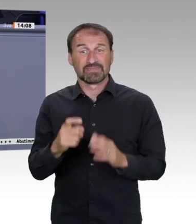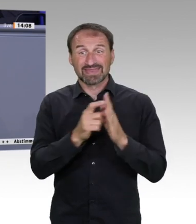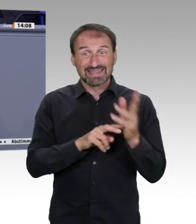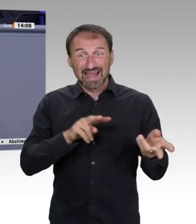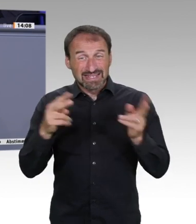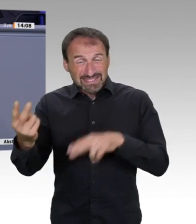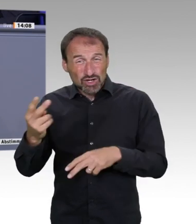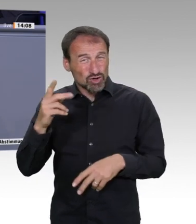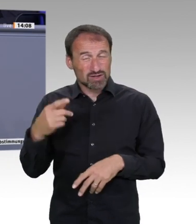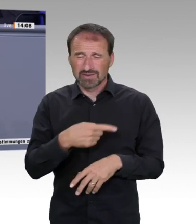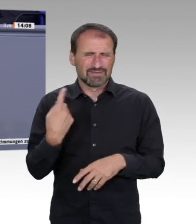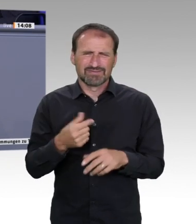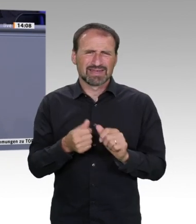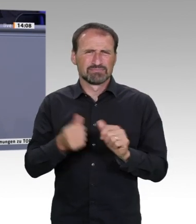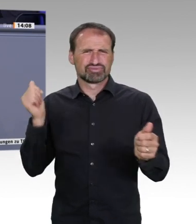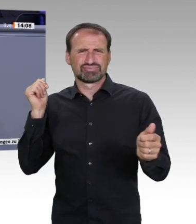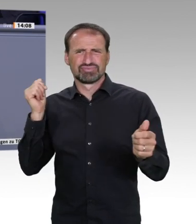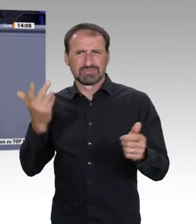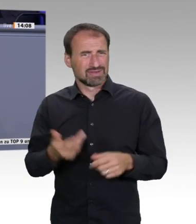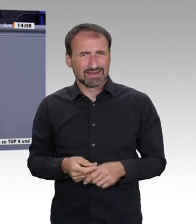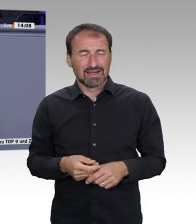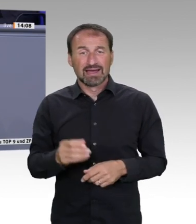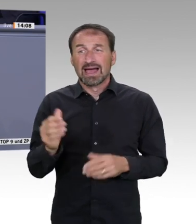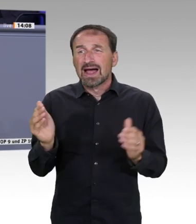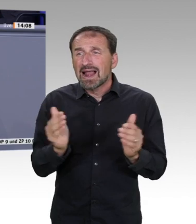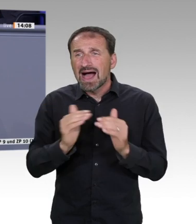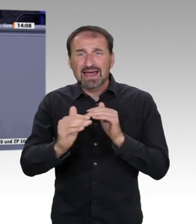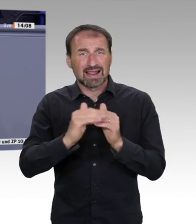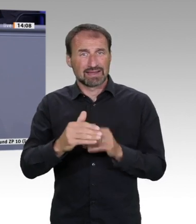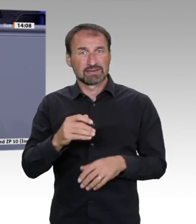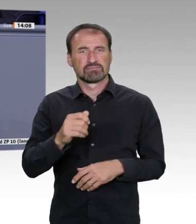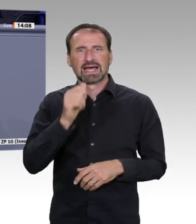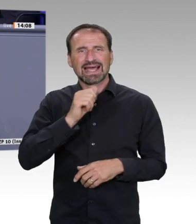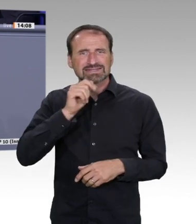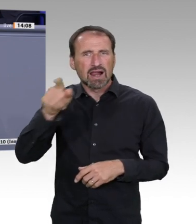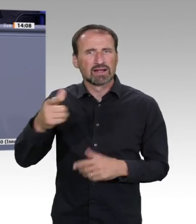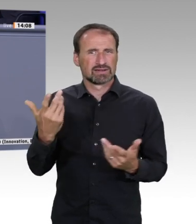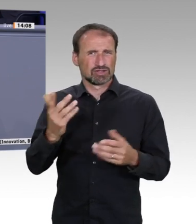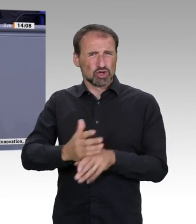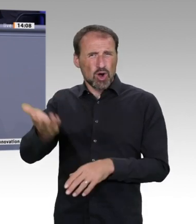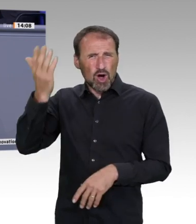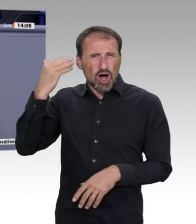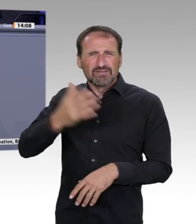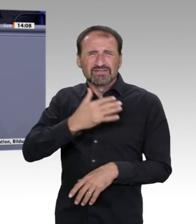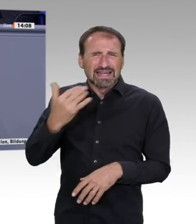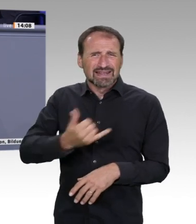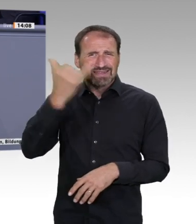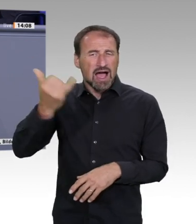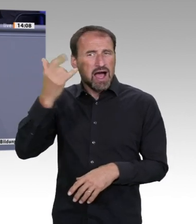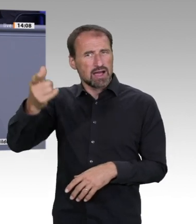vor fünf Jahren begonnene Bundes-IT-Konsolidierung ist gescheitert. Die Kosten aus dem